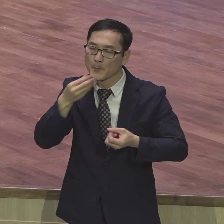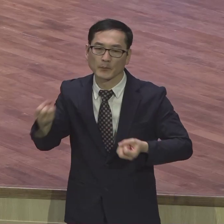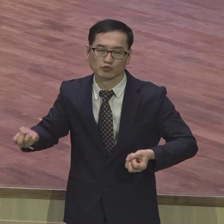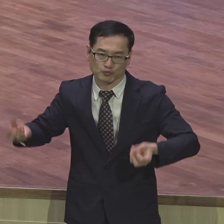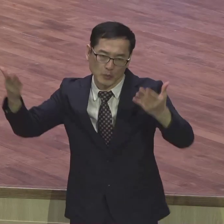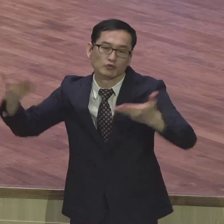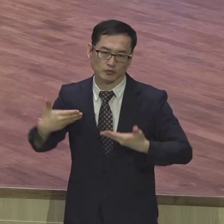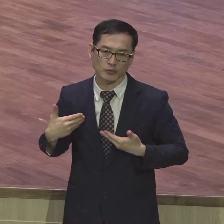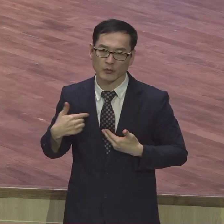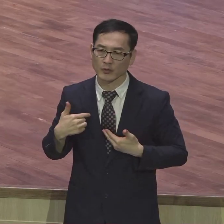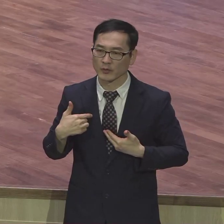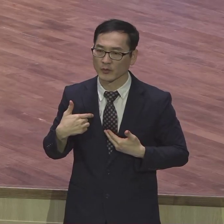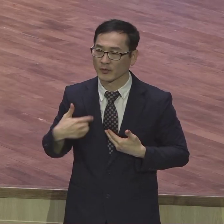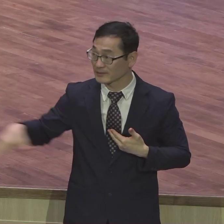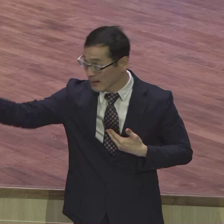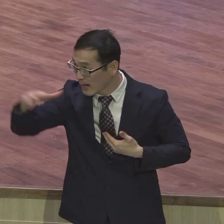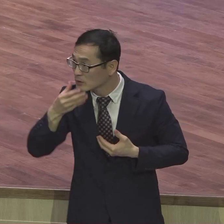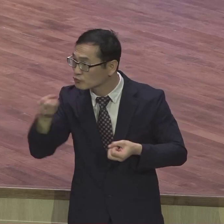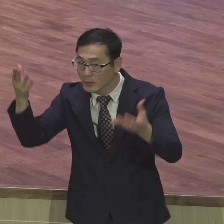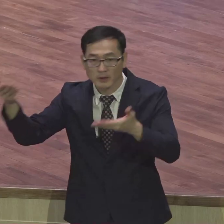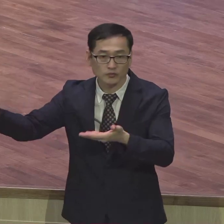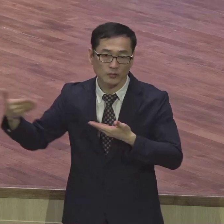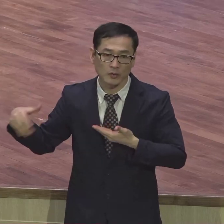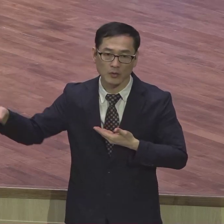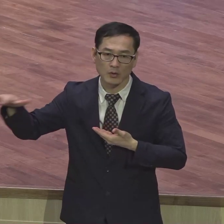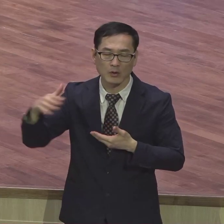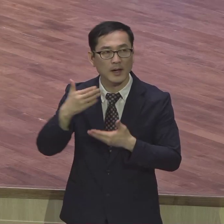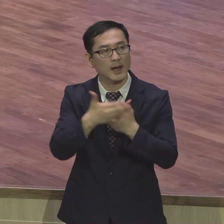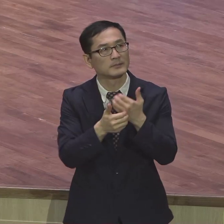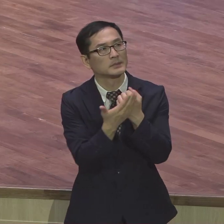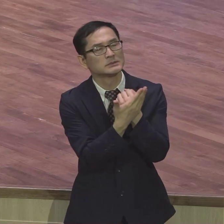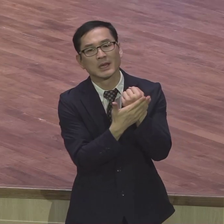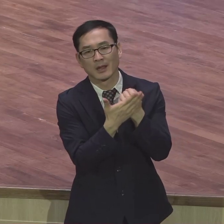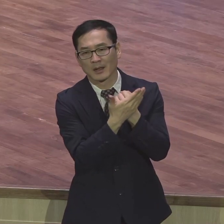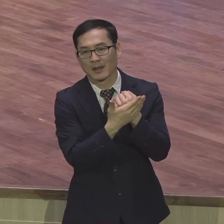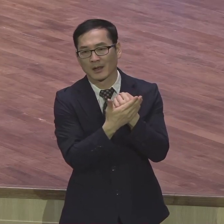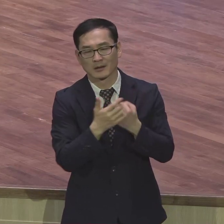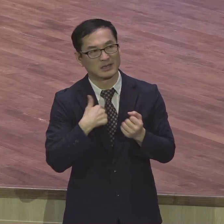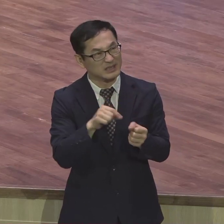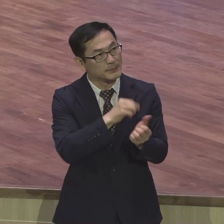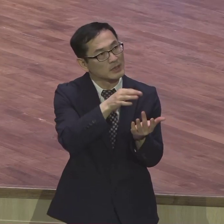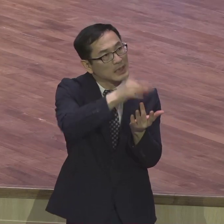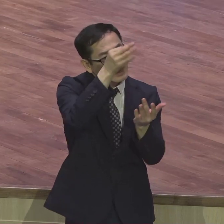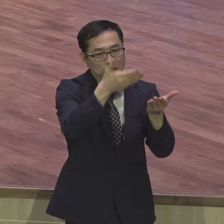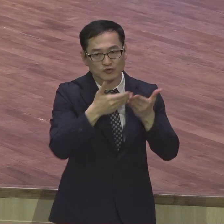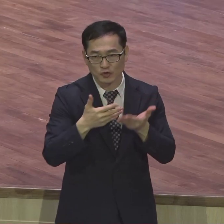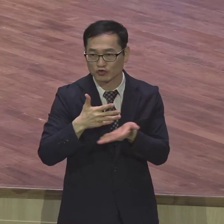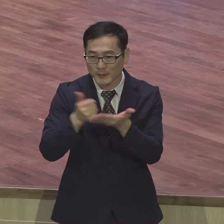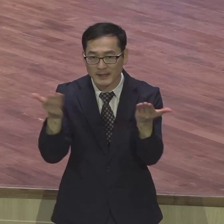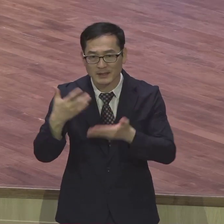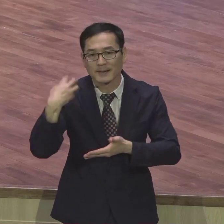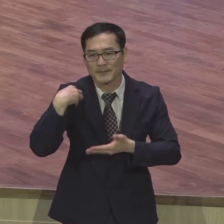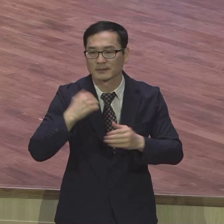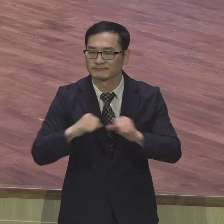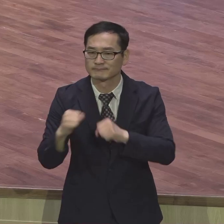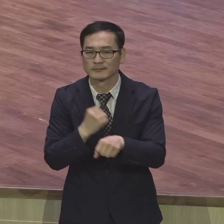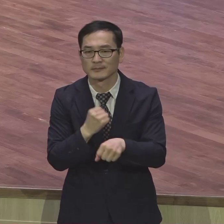은혜로라 하나님의 은혜입니다 하나님의 은혜가 이만 경험 없어도 하나님 서시고